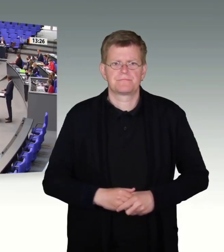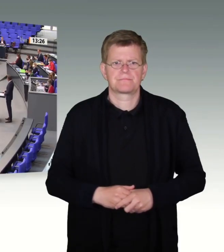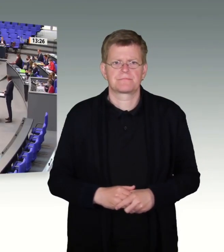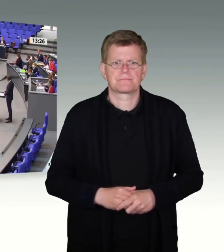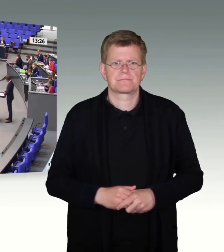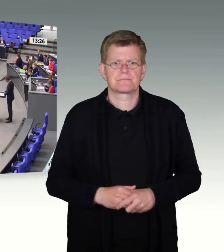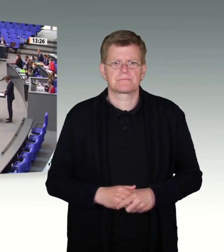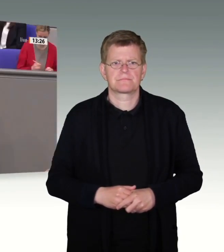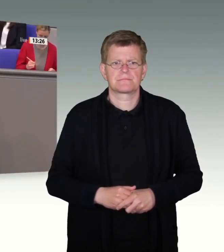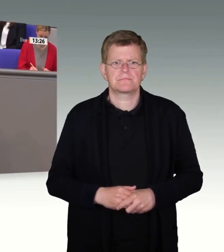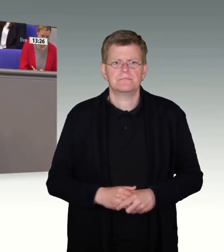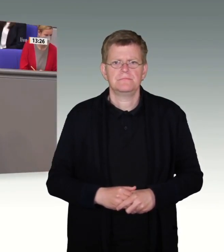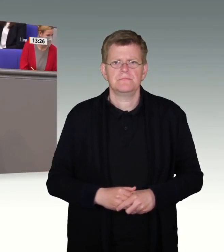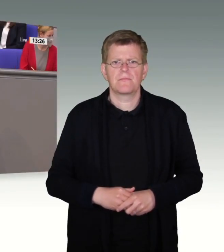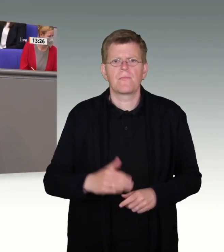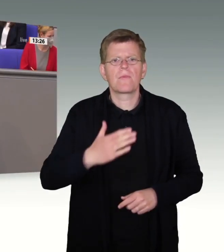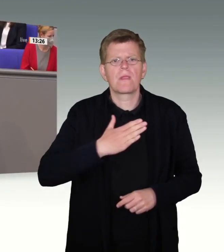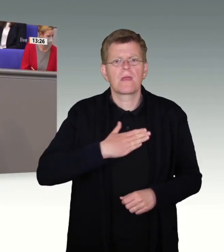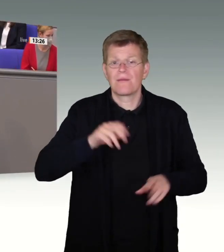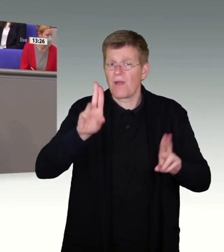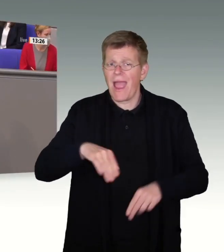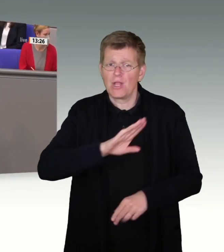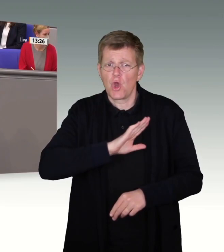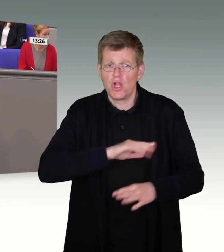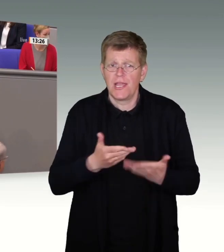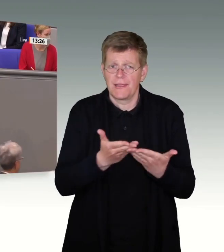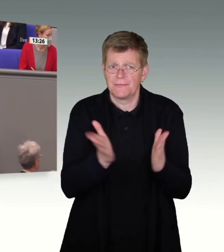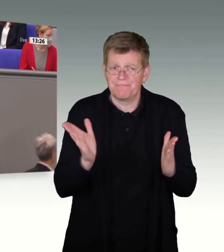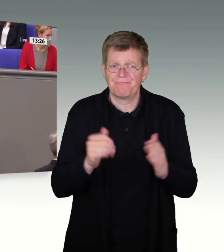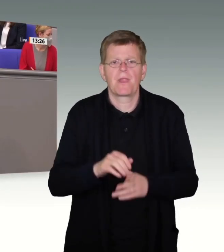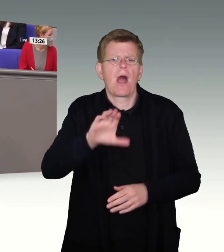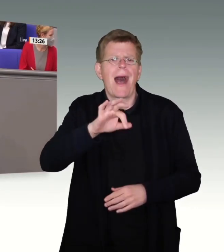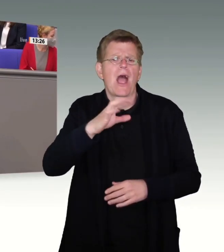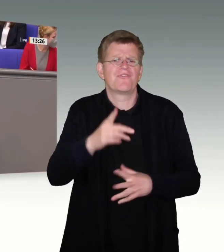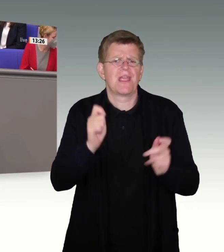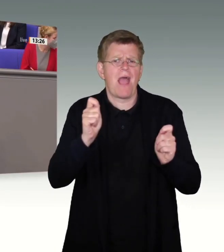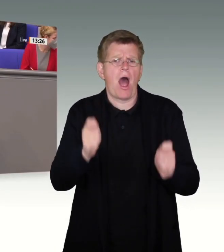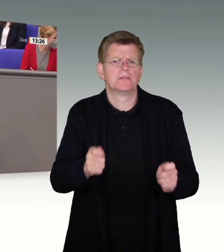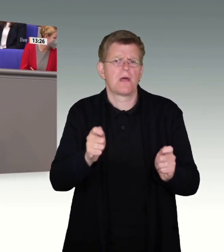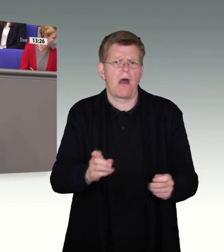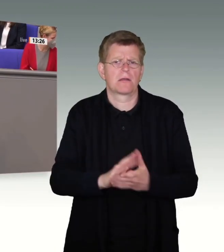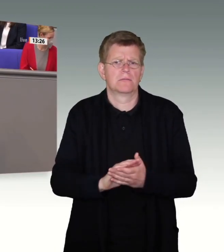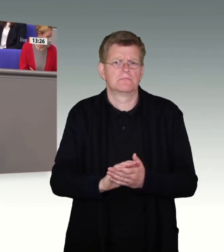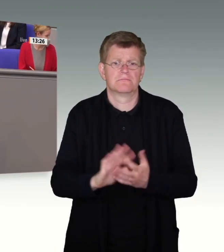Meine sehr geehrten Kolleginnen und Kollegen, der Antrag der AfD hat als Kernpunkt allerdings die Abschiebung